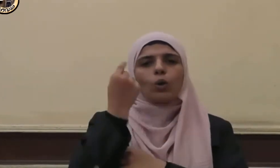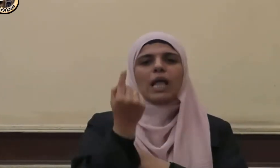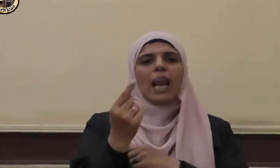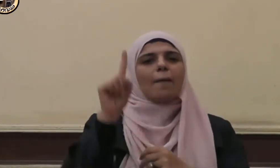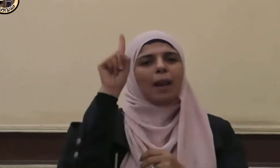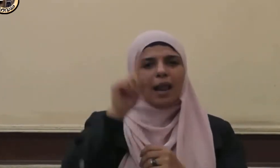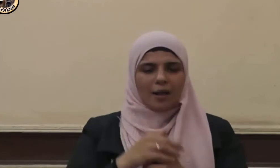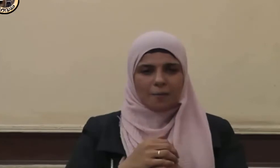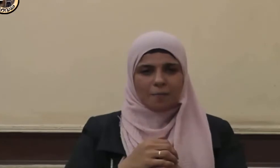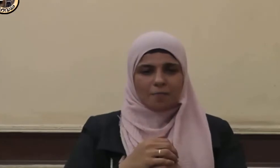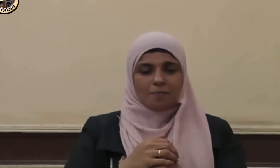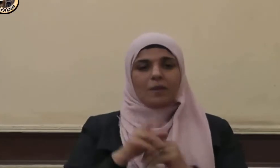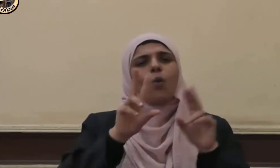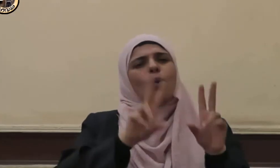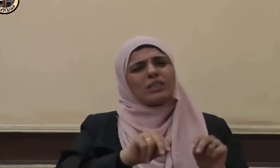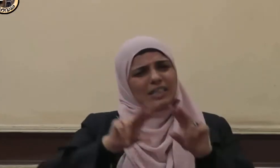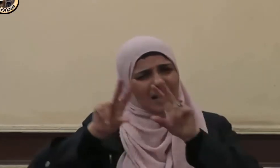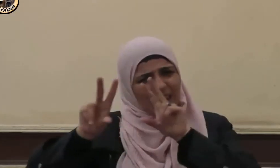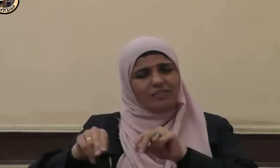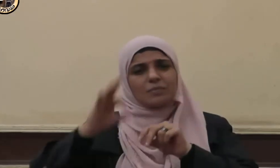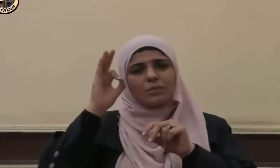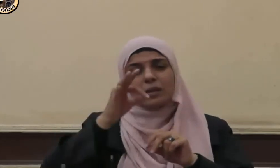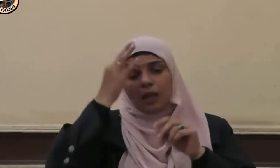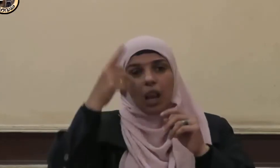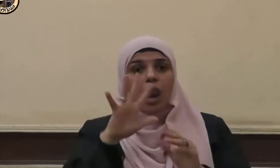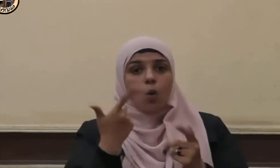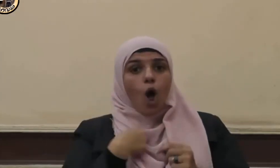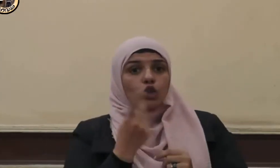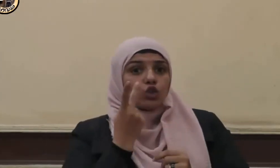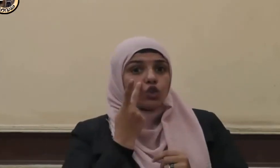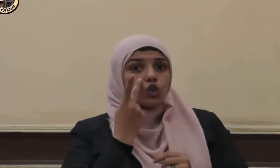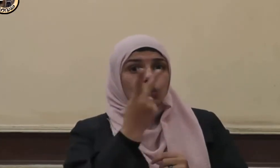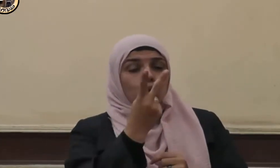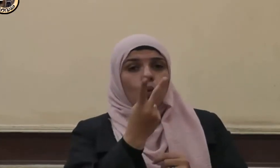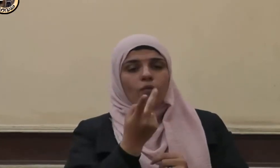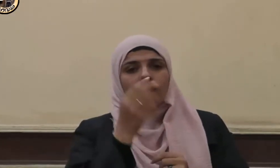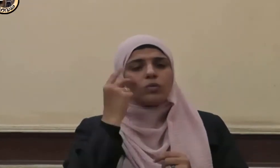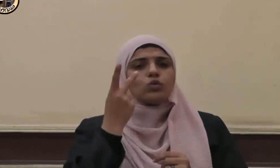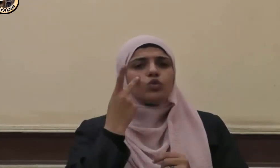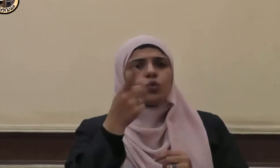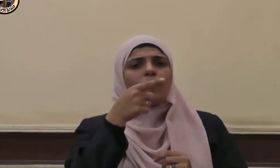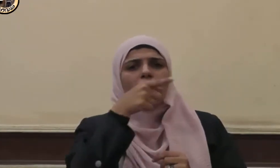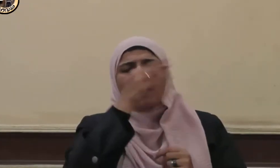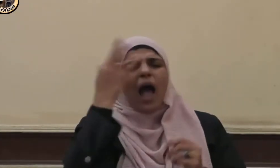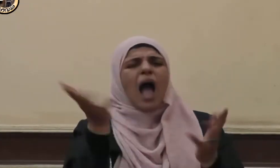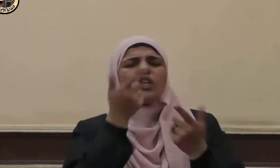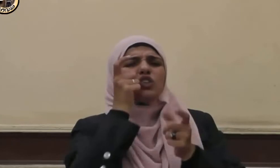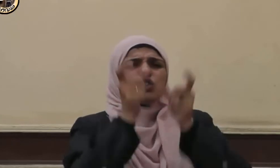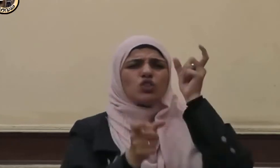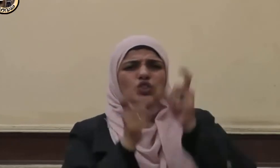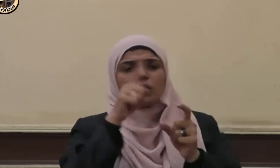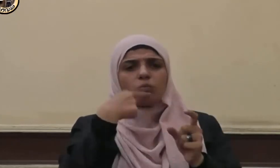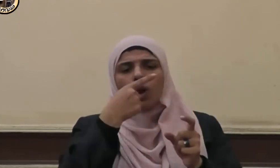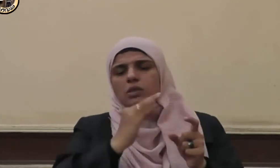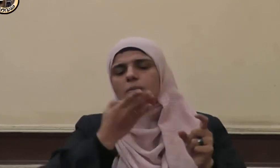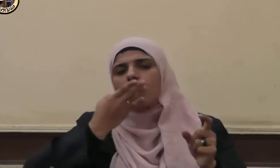وكذلك عند رؤية أهل البلاء ينبغي له أن يحمل الضاء في